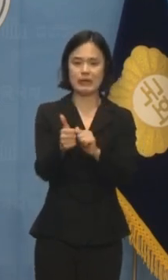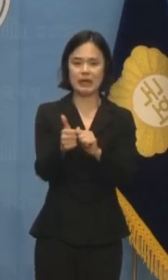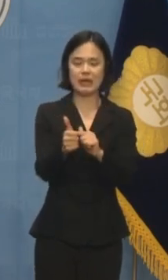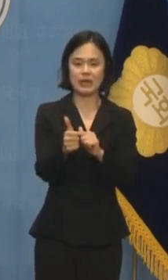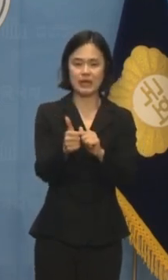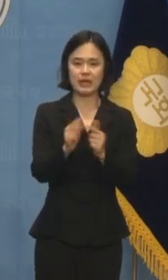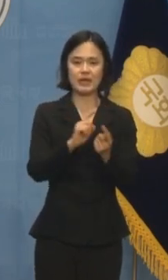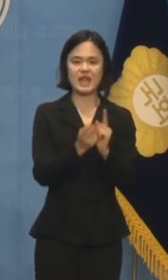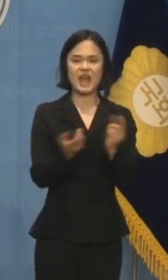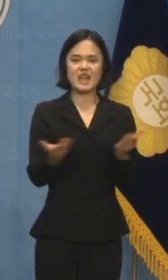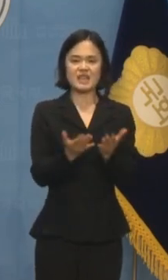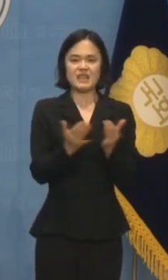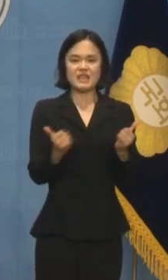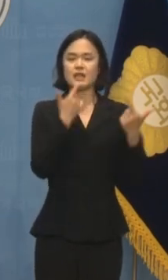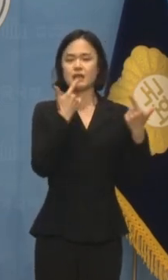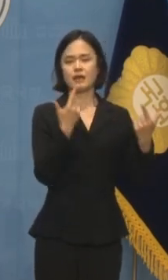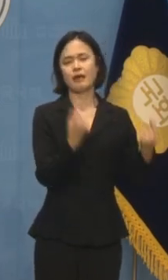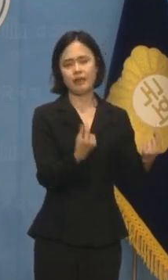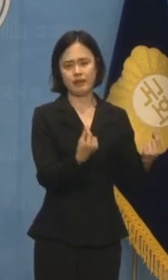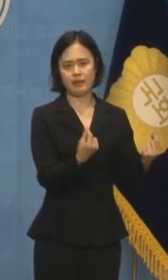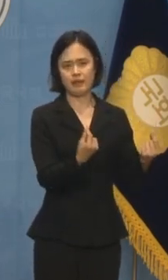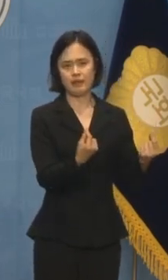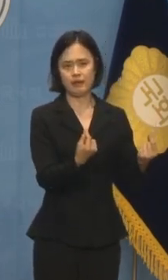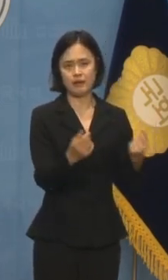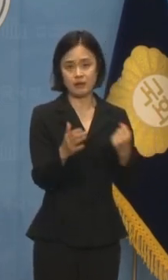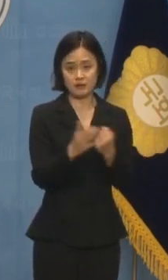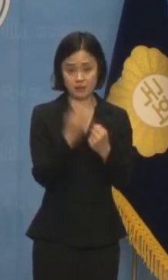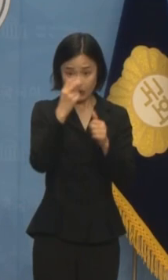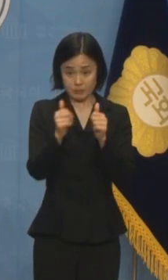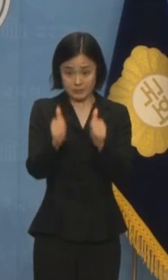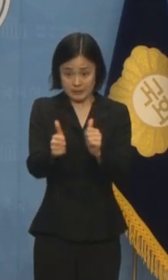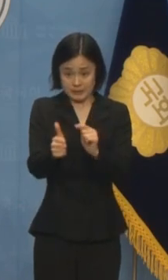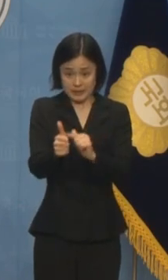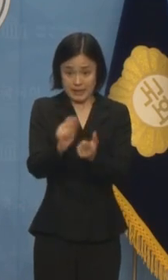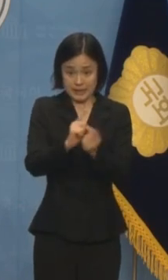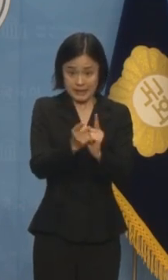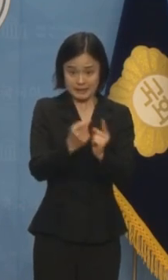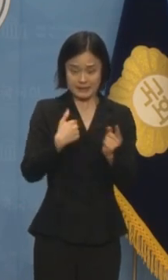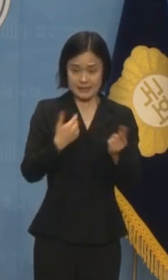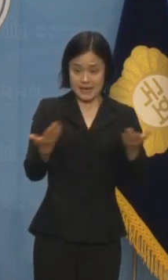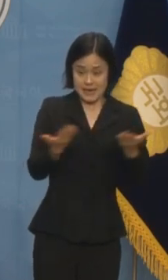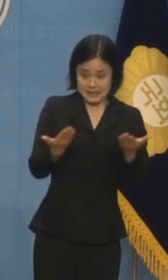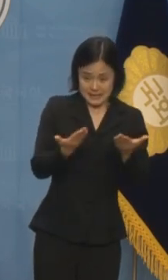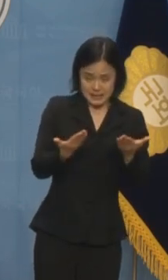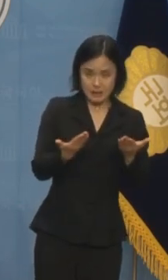초선의원의 정치가 검찰의 나팔수 역할이어서는 안됩니다.